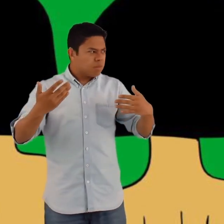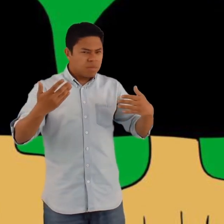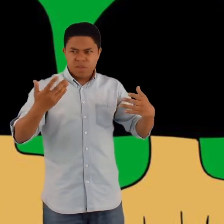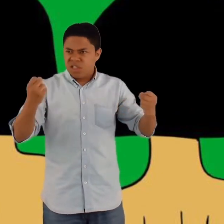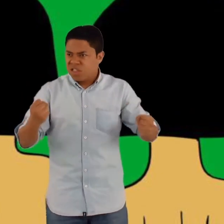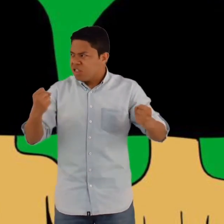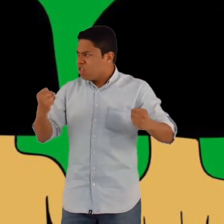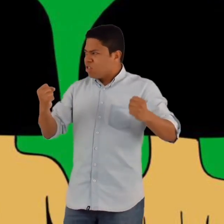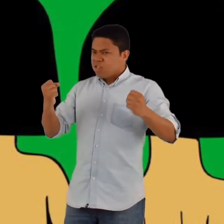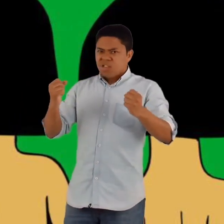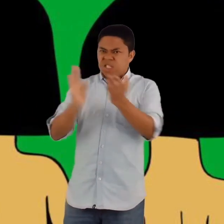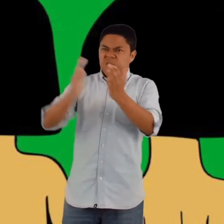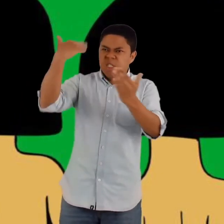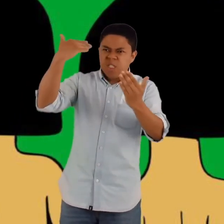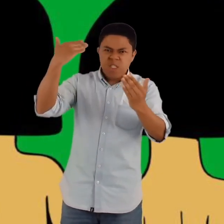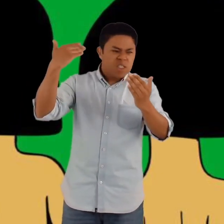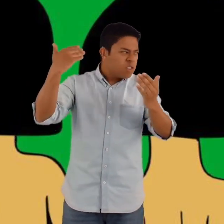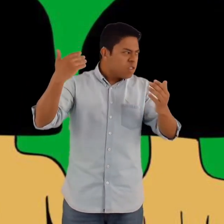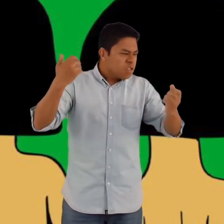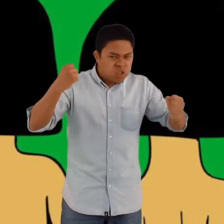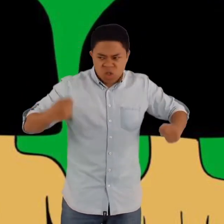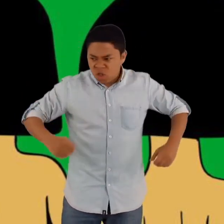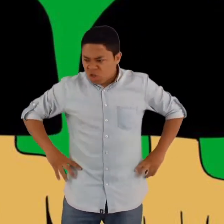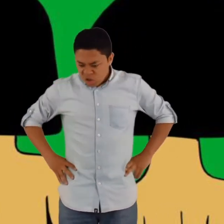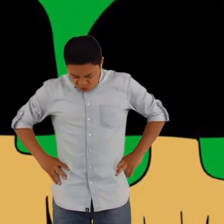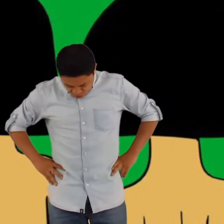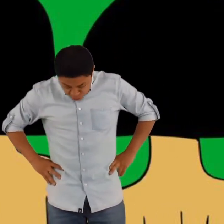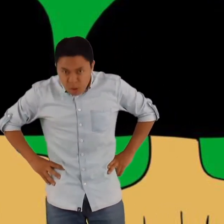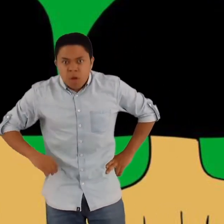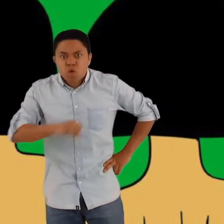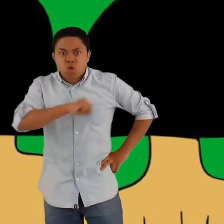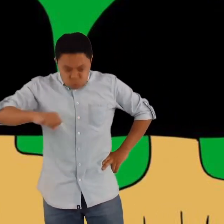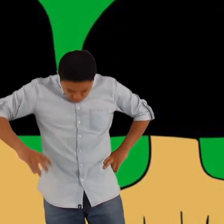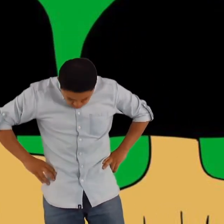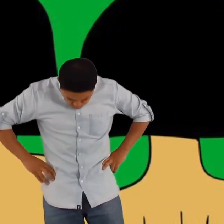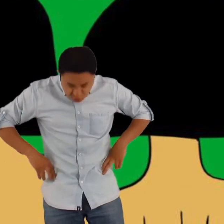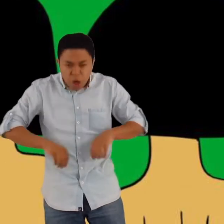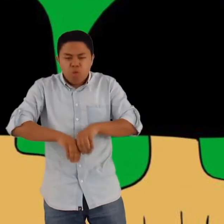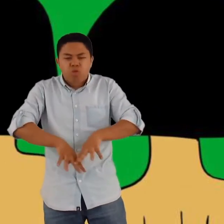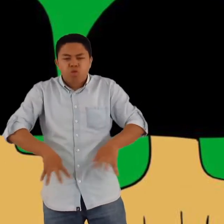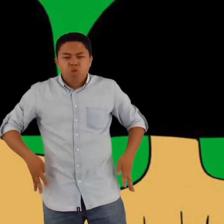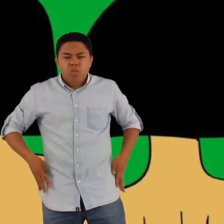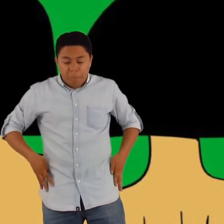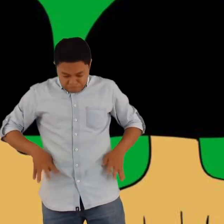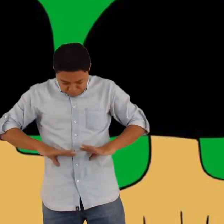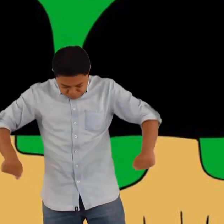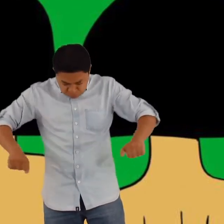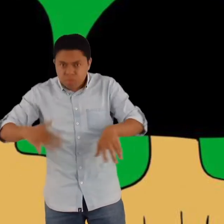Él se dio cuenta de que estaba desnudo, como los otros jefes, y comenzó a despertarlos.